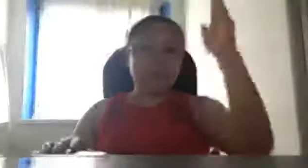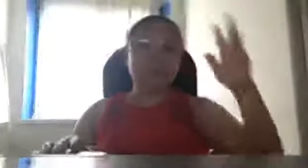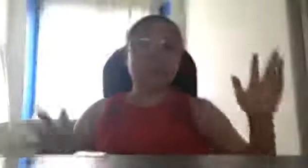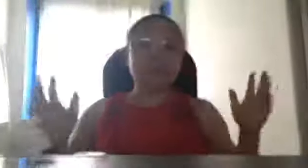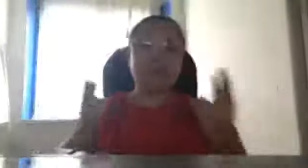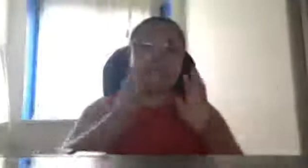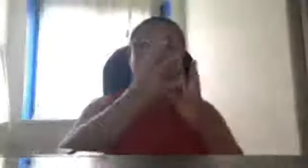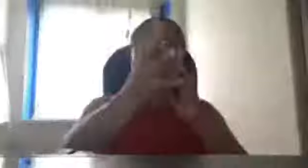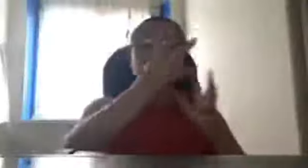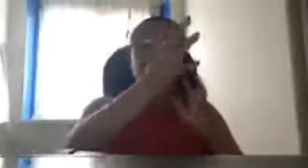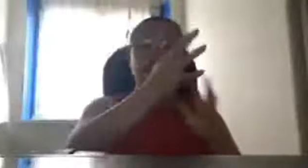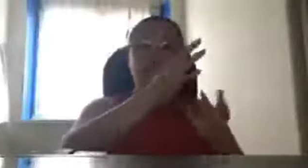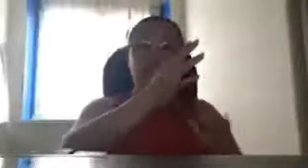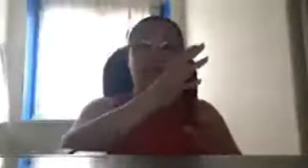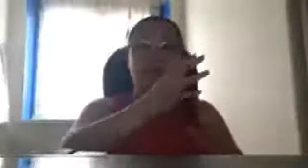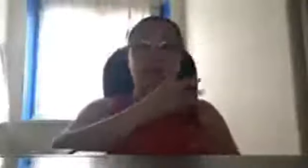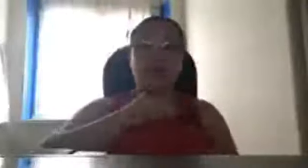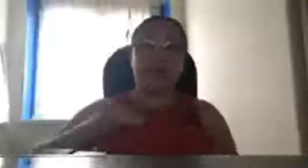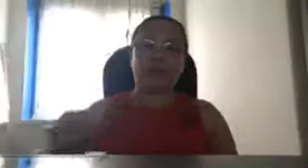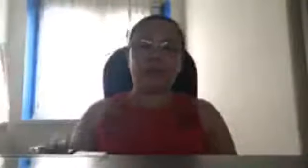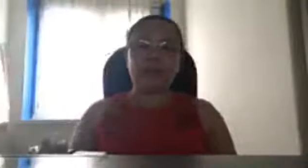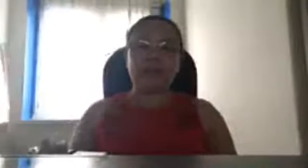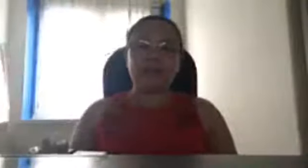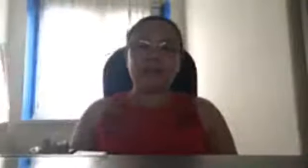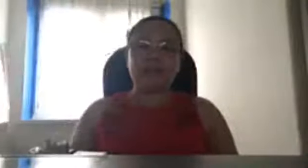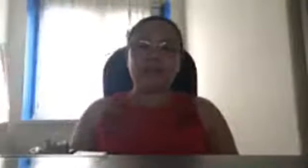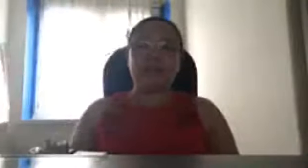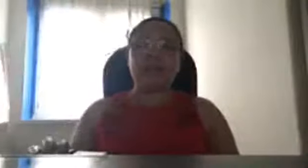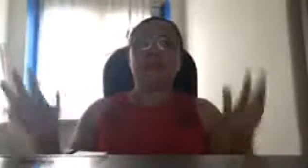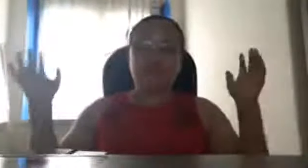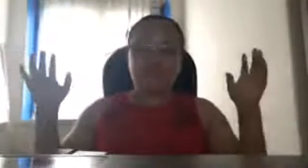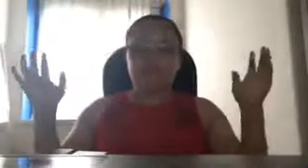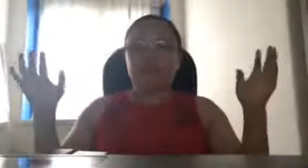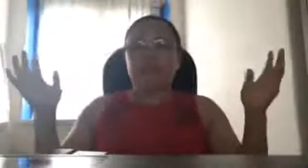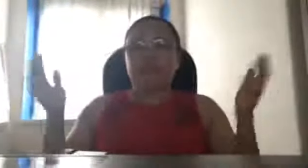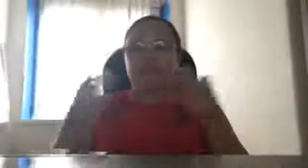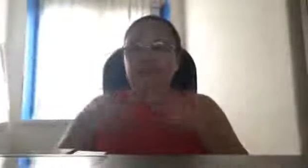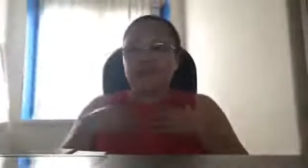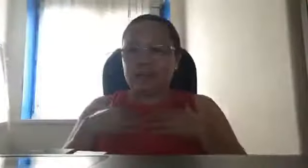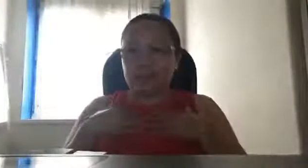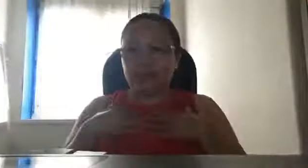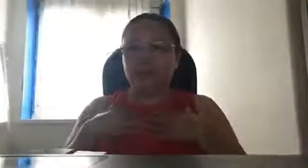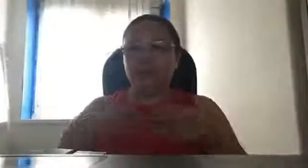radar lahat yun naka open so ngayon